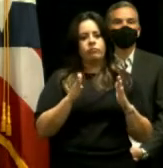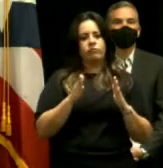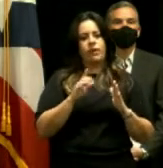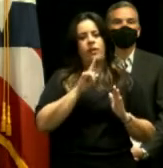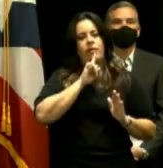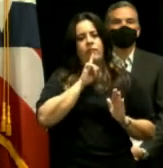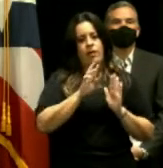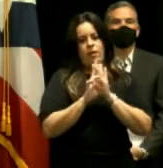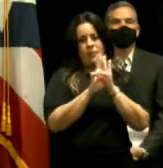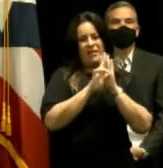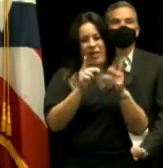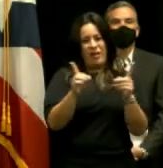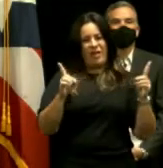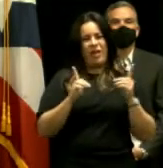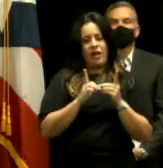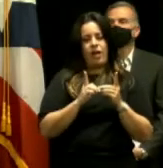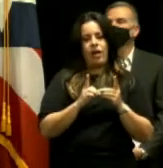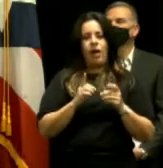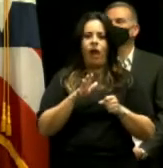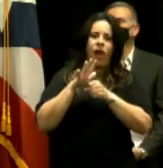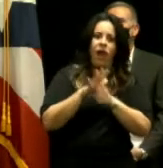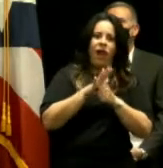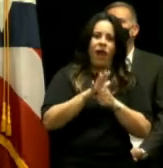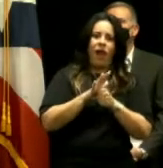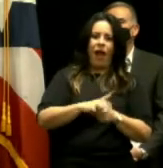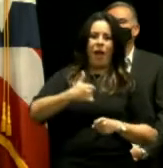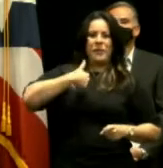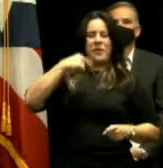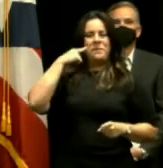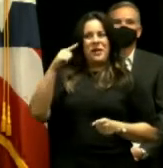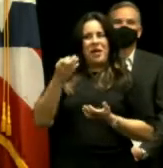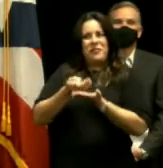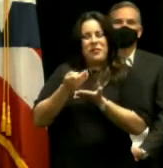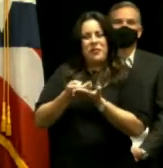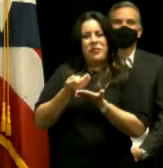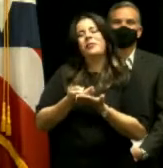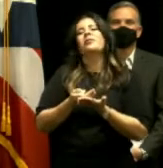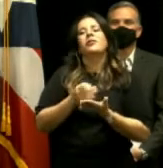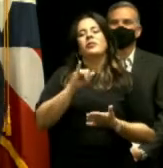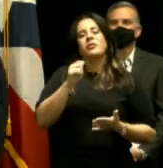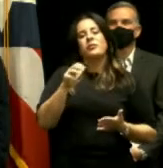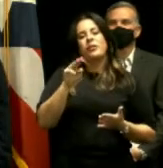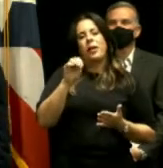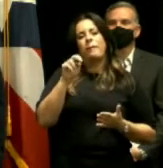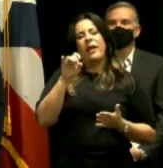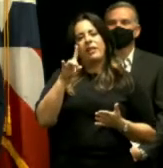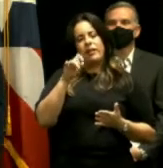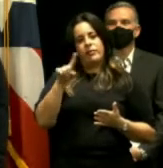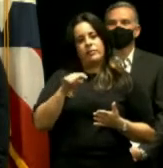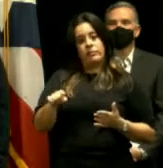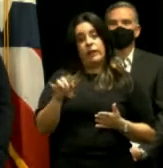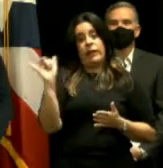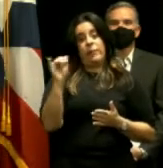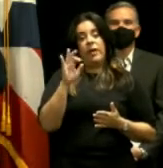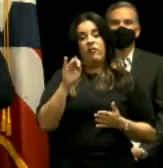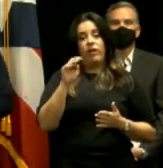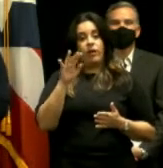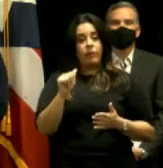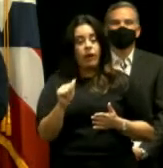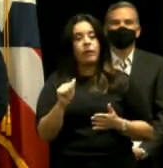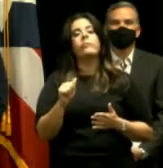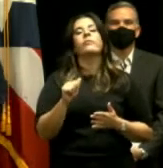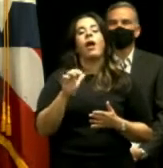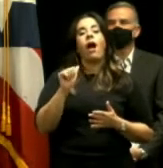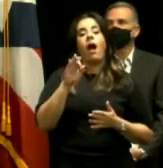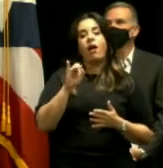representante del distrito que ha estado cayéndome encima para estos fondos desde el día uno, Johnny Méndez, y ciertamente a FEMA, alcohol 3 a